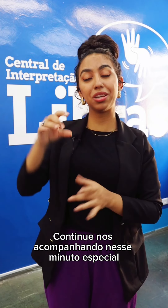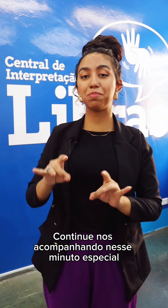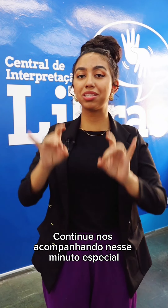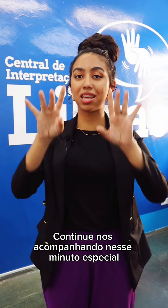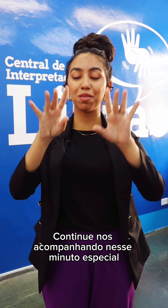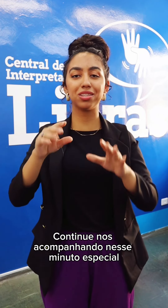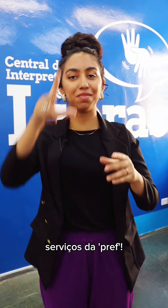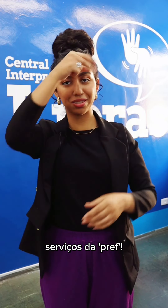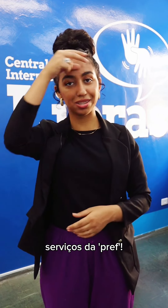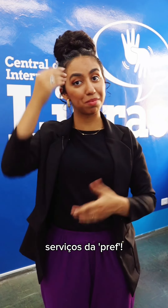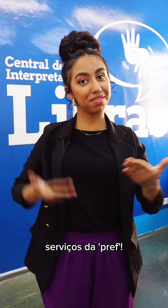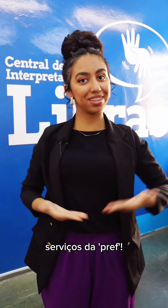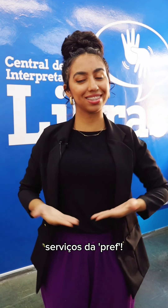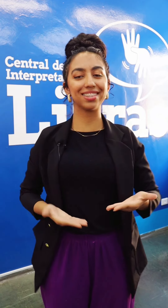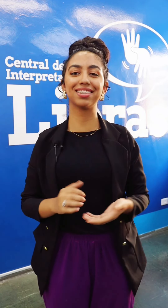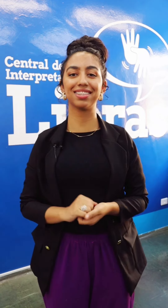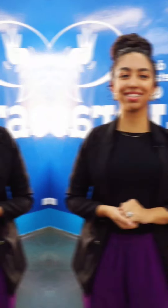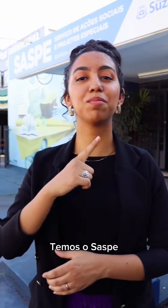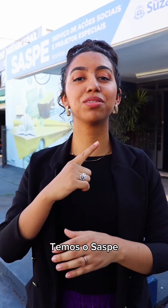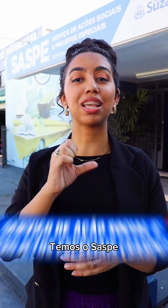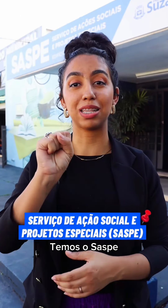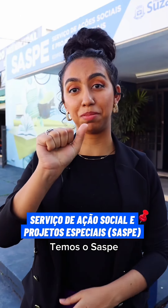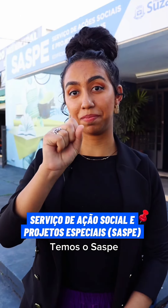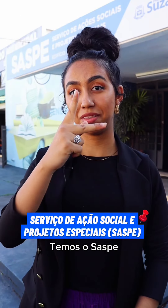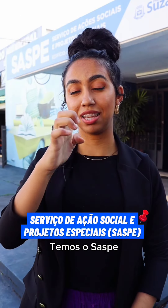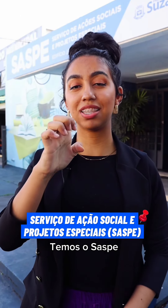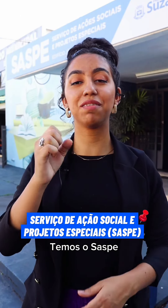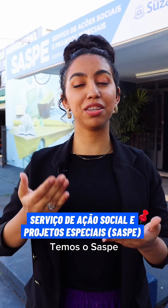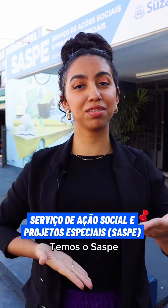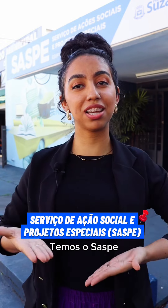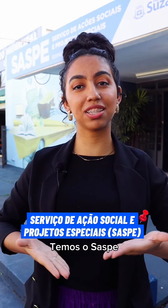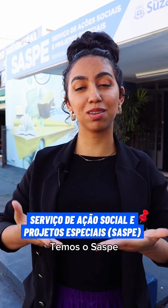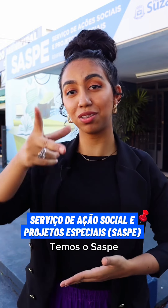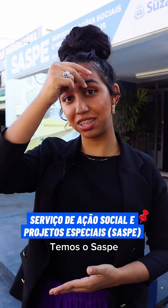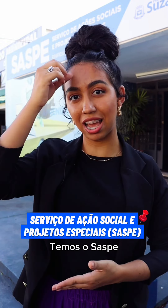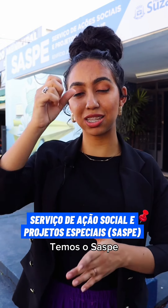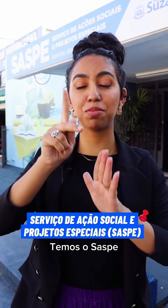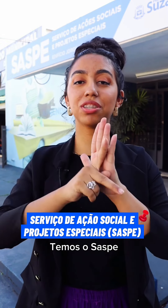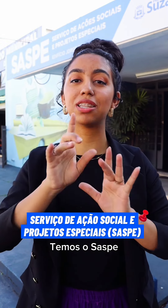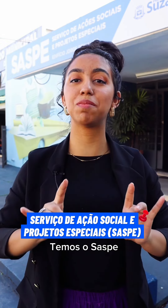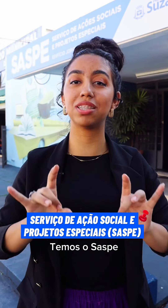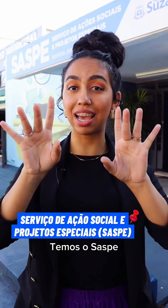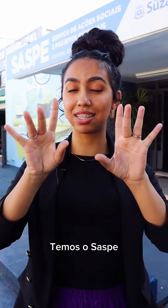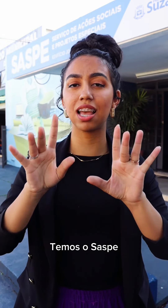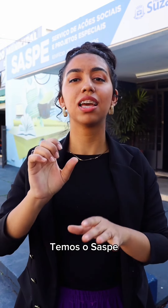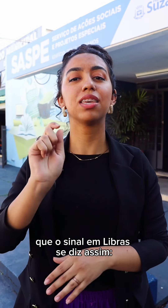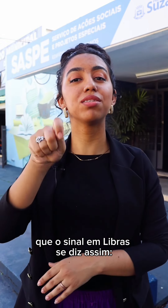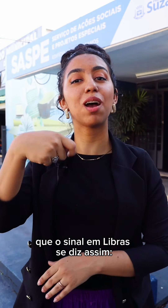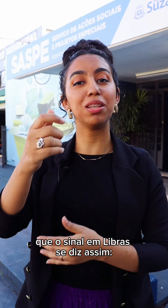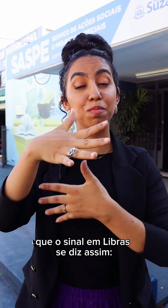especial Serviços da CREC. Temos o SASP, Serviço de Ação Sociais e Projetos Especiais. O sinal em